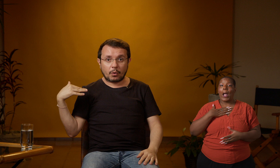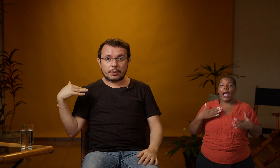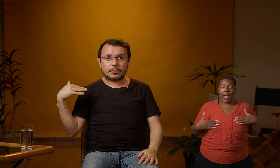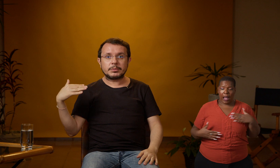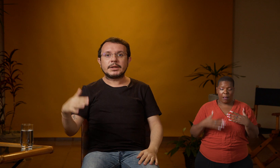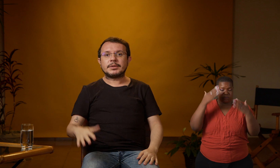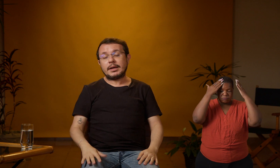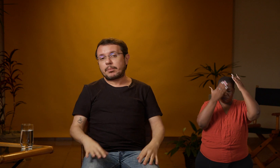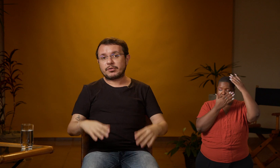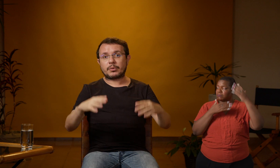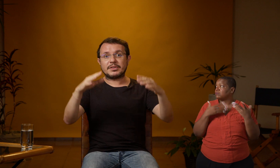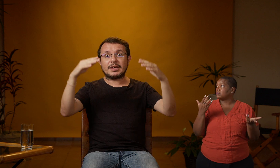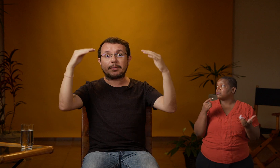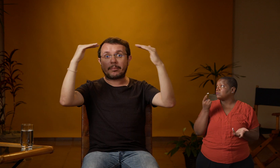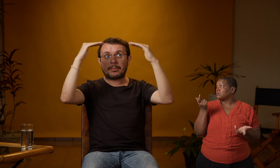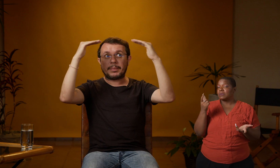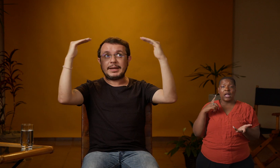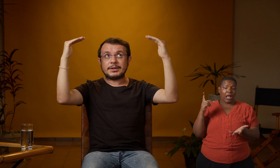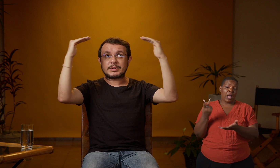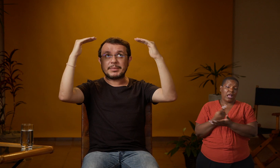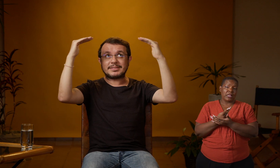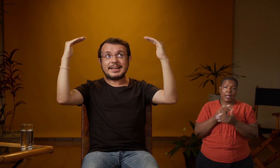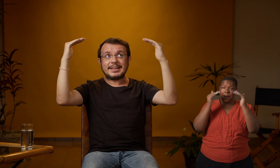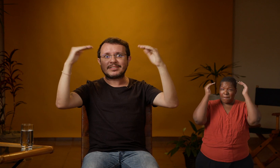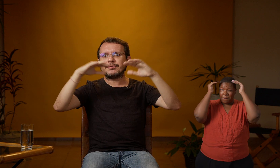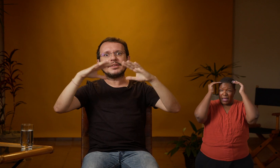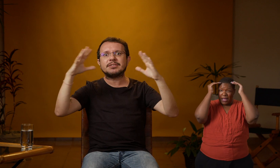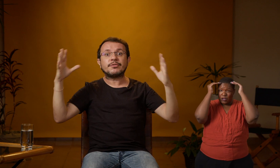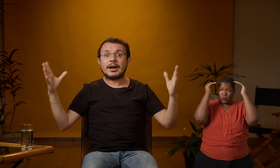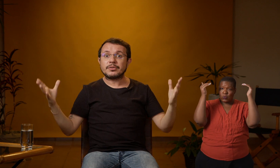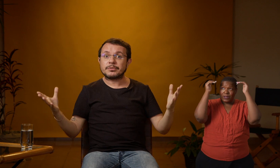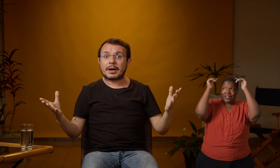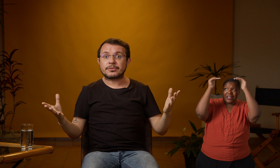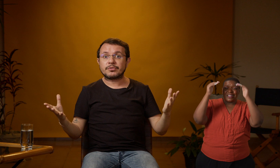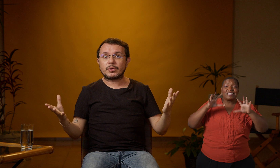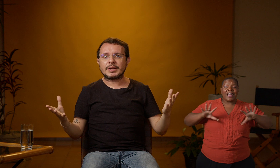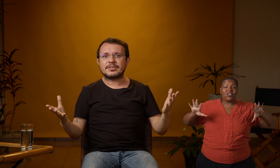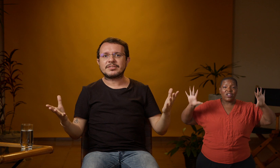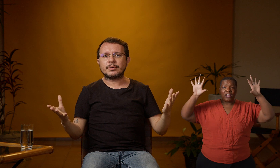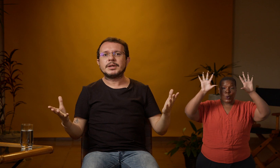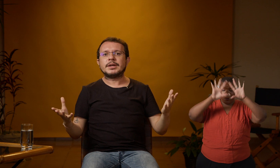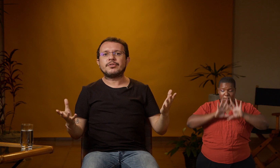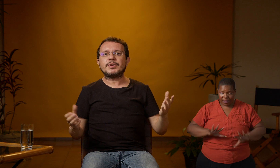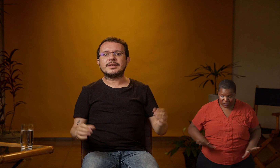corpo. Pode acontecer perto da minha testa. Enfim, existem vários espaços de localização diferentes.